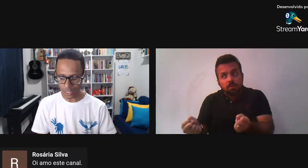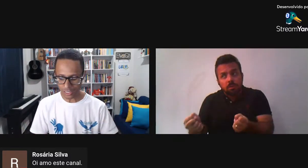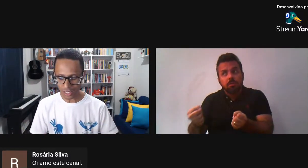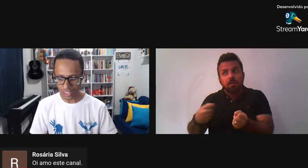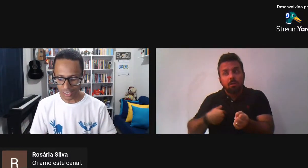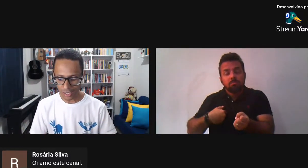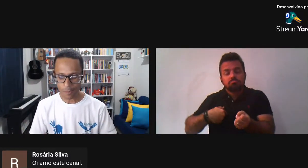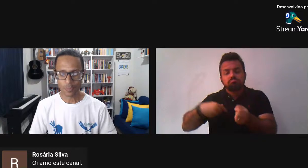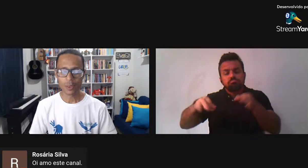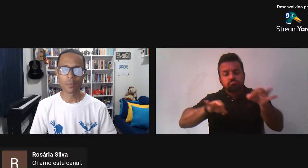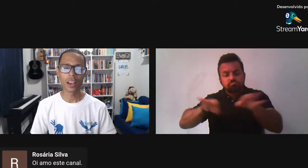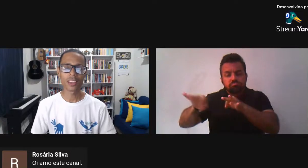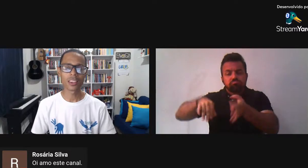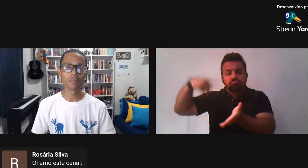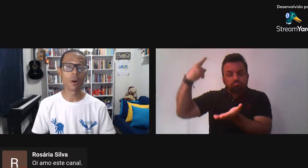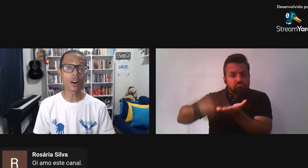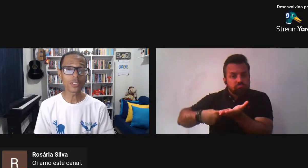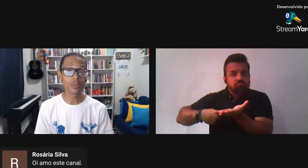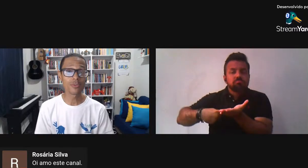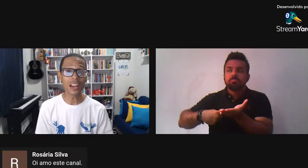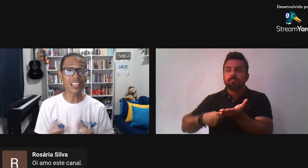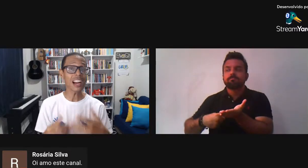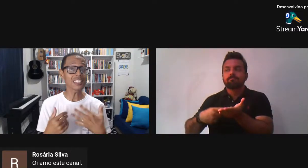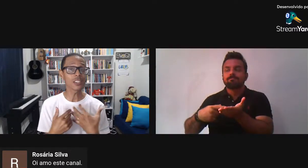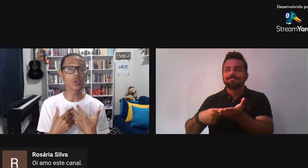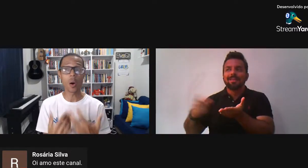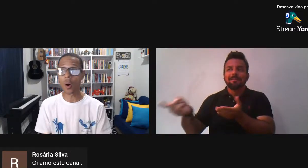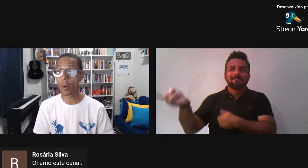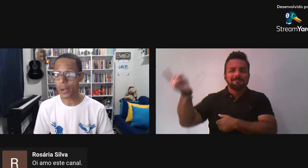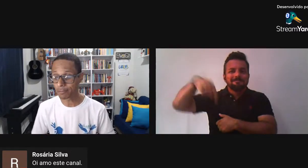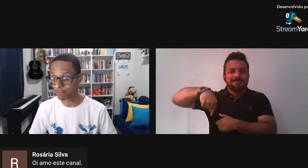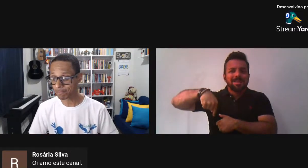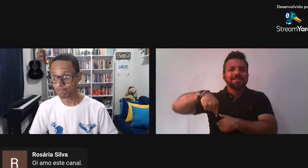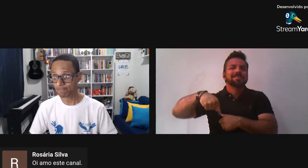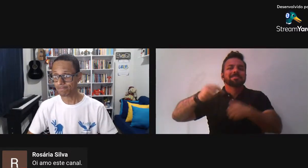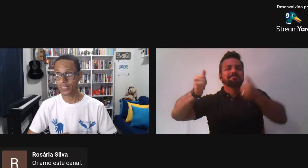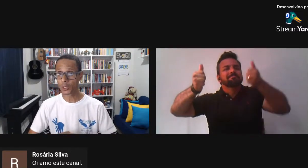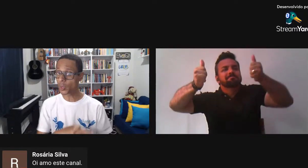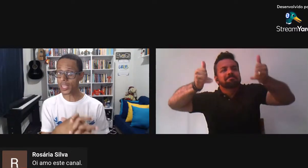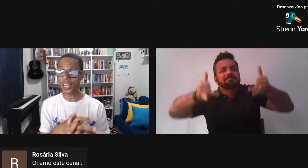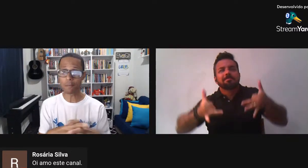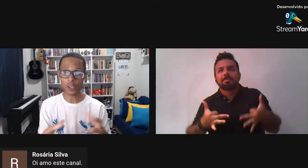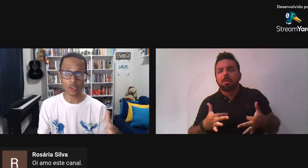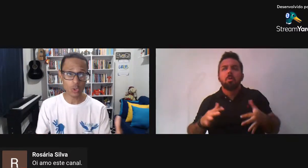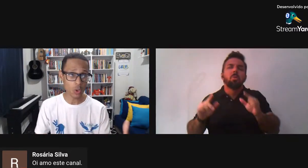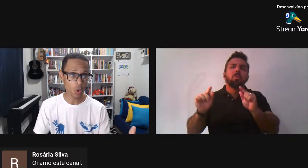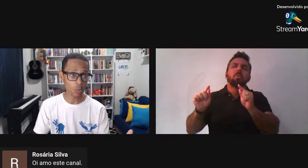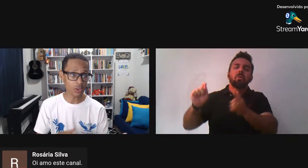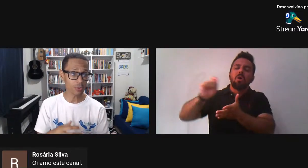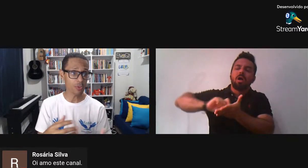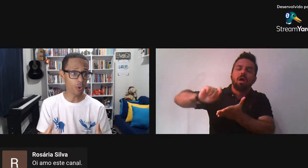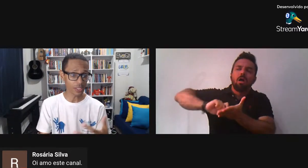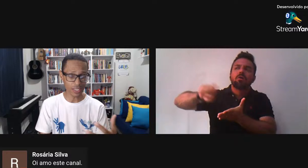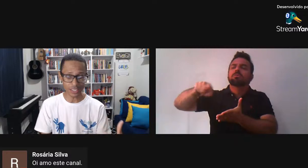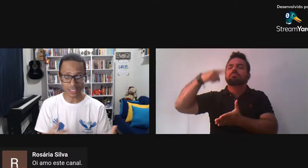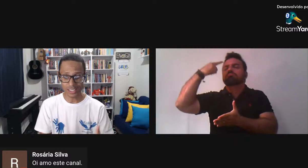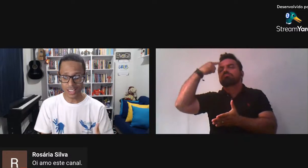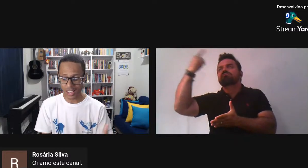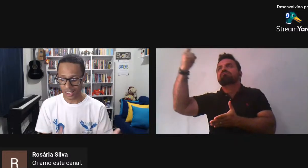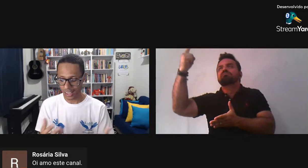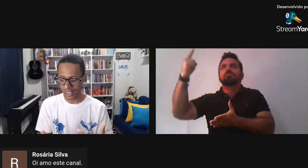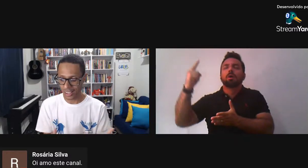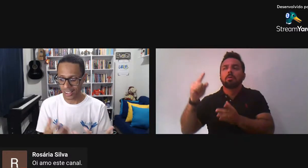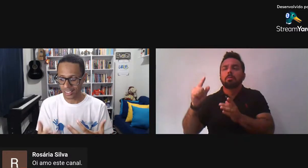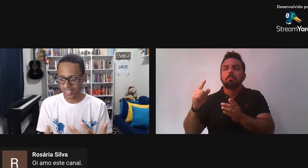trazemos eles aqui Para que possam Falar Da sua obra Do que ele pensou Como que foi Né?